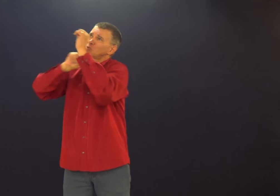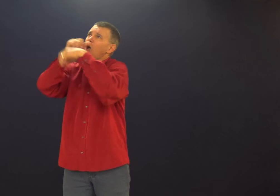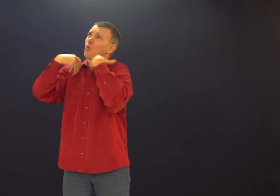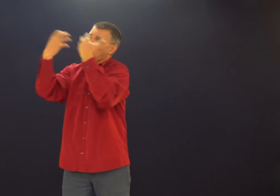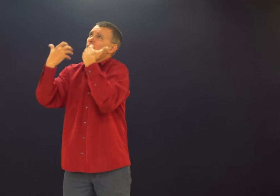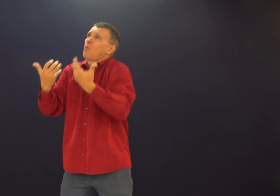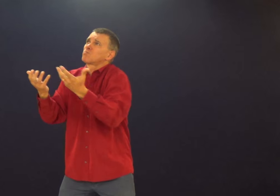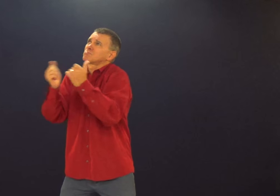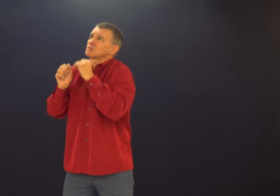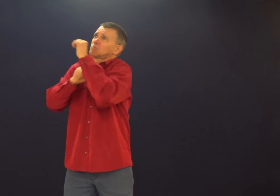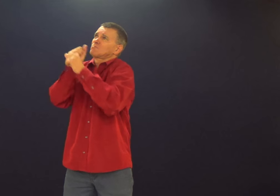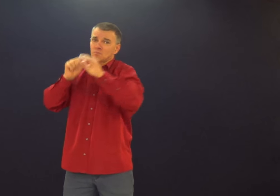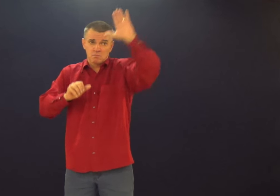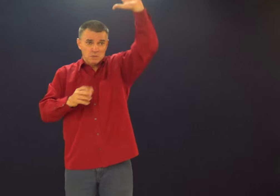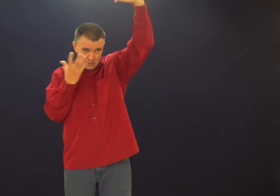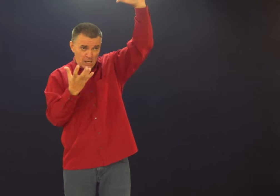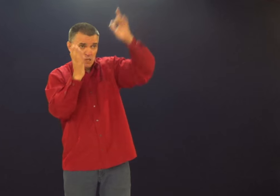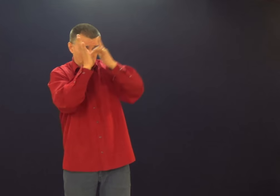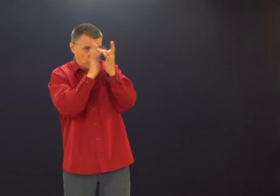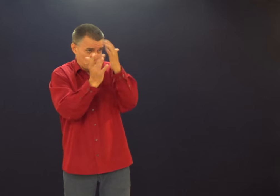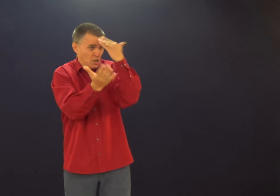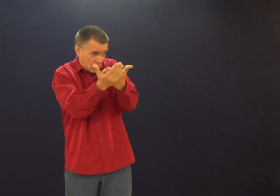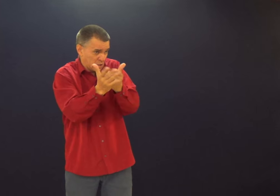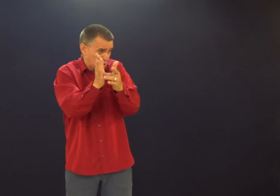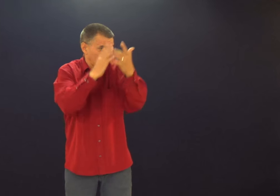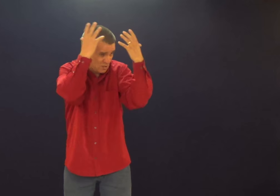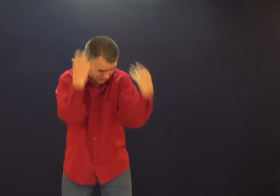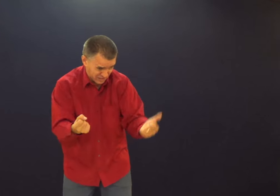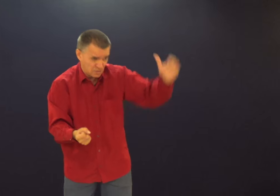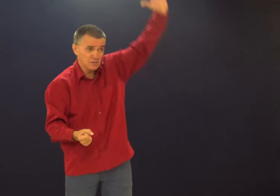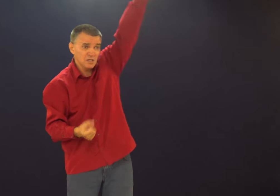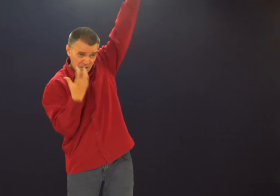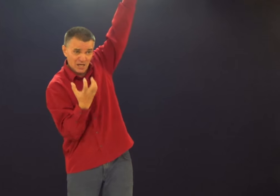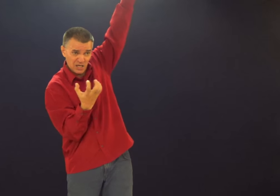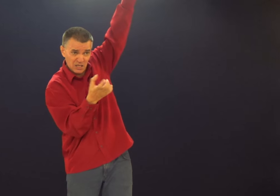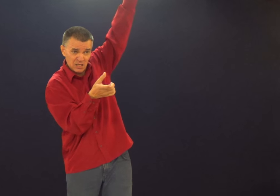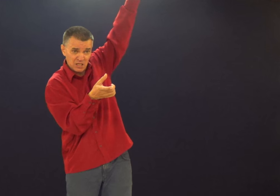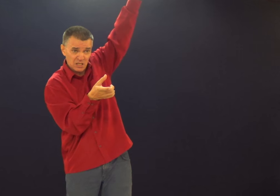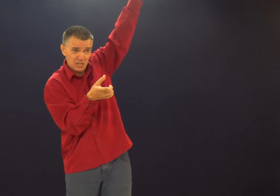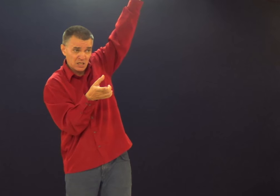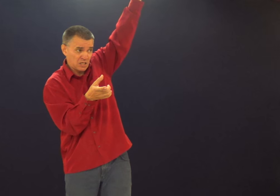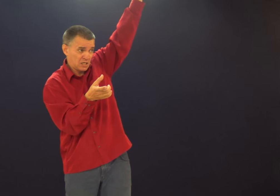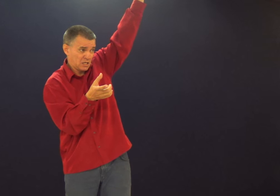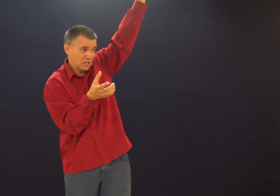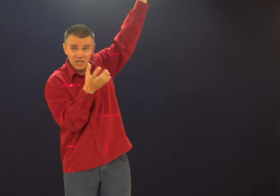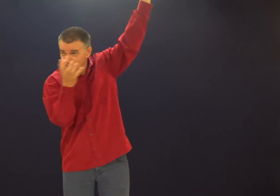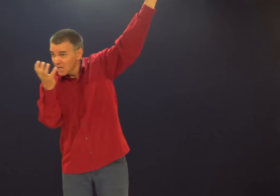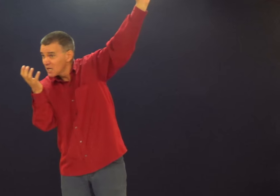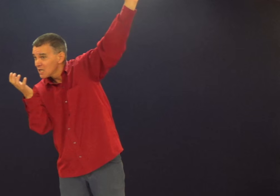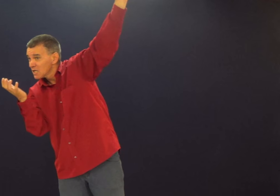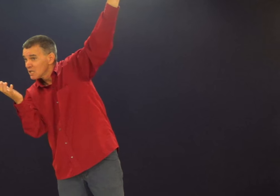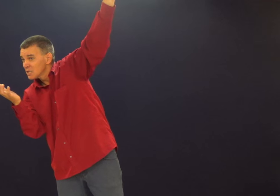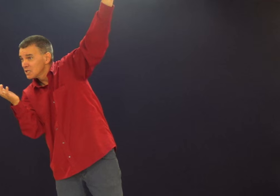Não, pastor, eu preciso, eu preciso aceitar Jesus. Não sei se você quer aceitar Jesus agora, esse é momento certo.